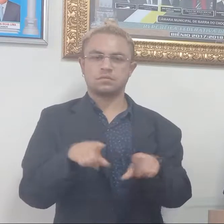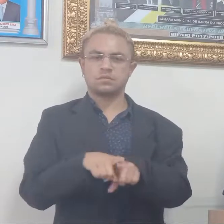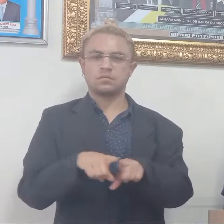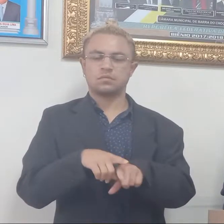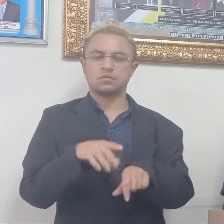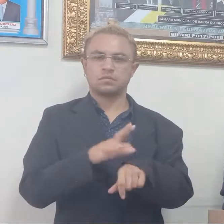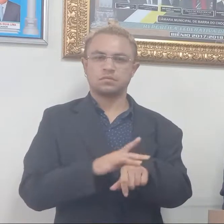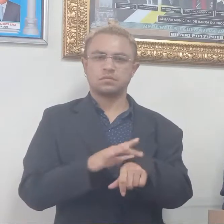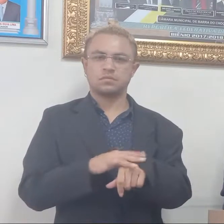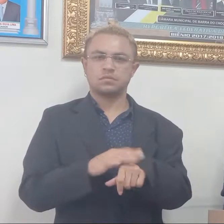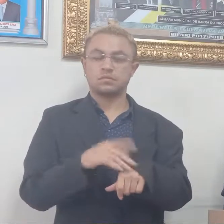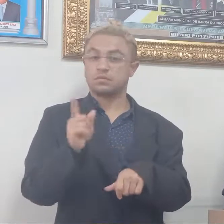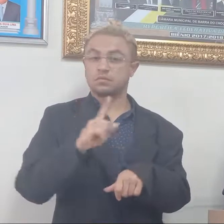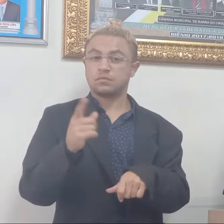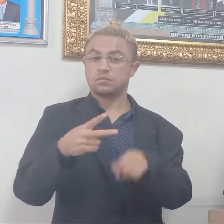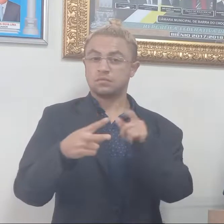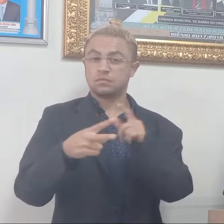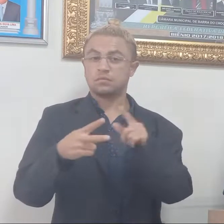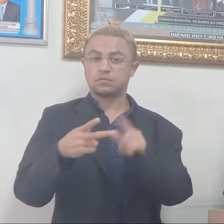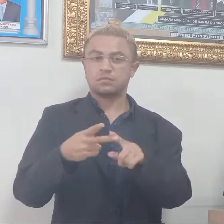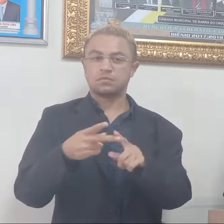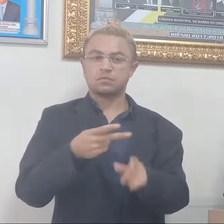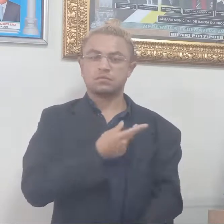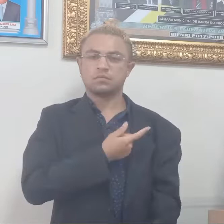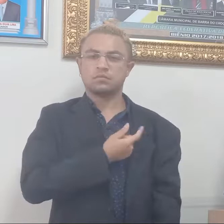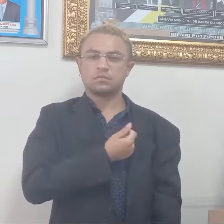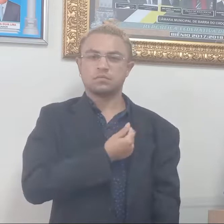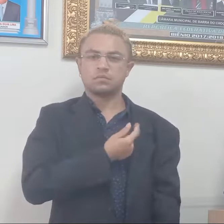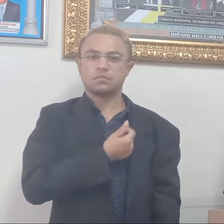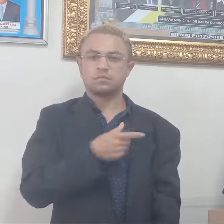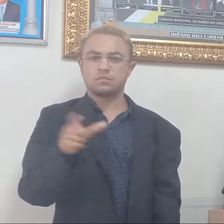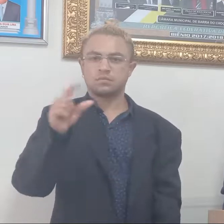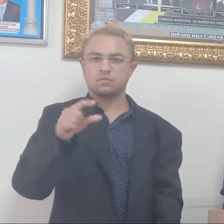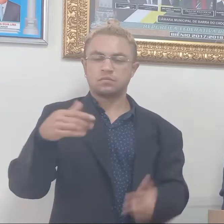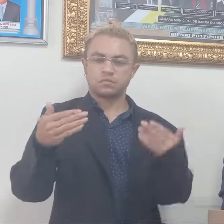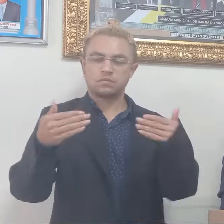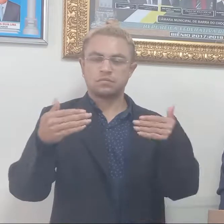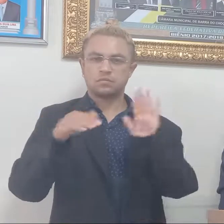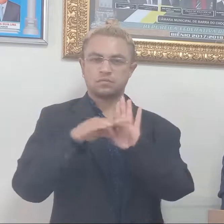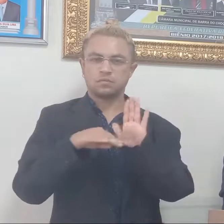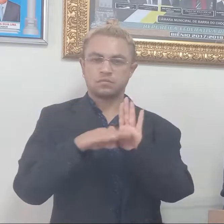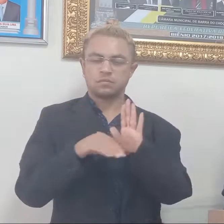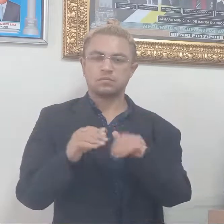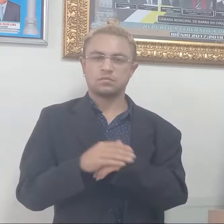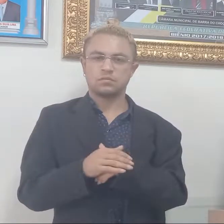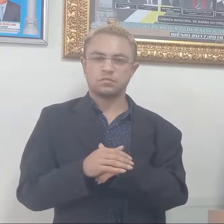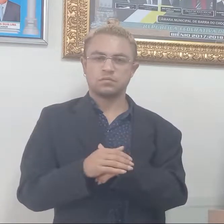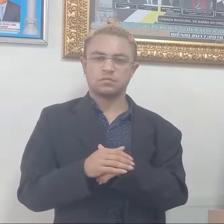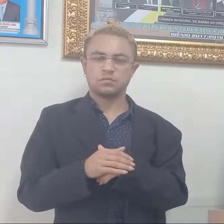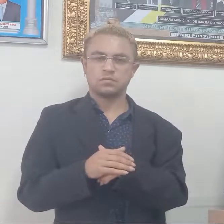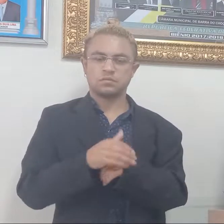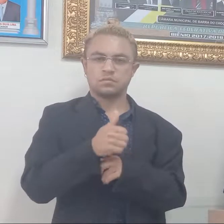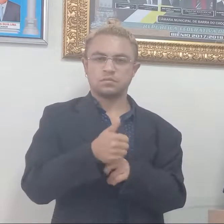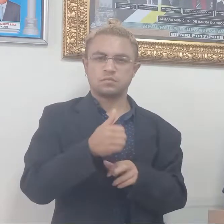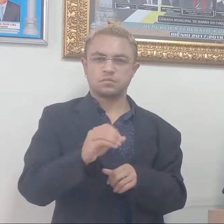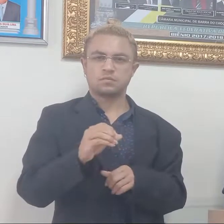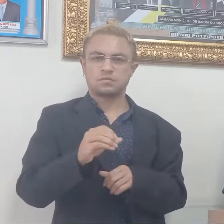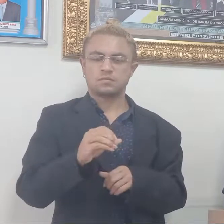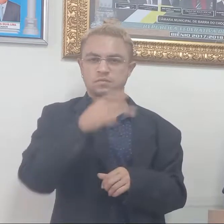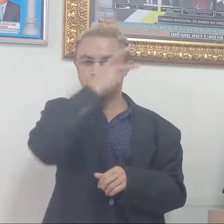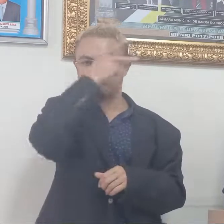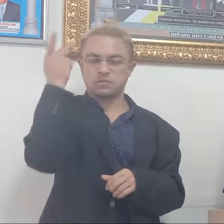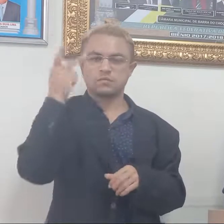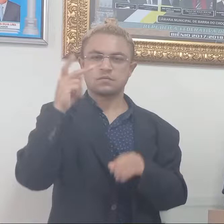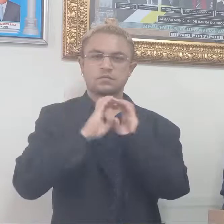será inferior a dois salários mínimos, repassados pela União, aos municípios, aos estados e ao distrito federal. Décimo, os agentes